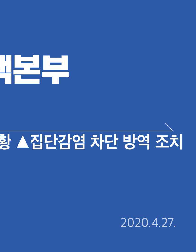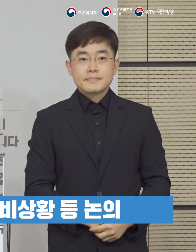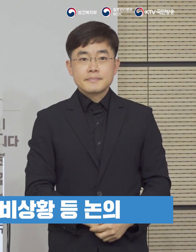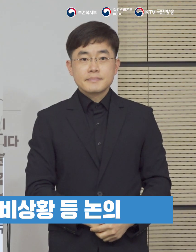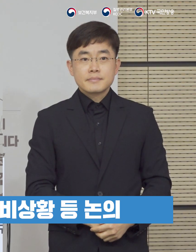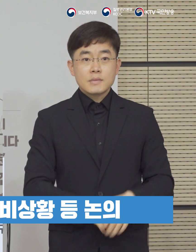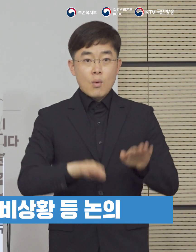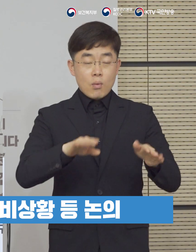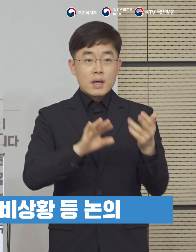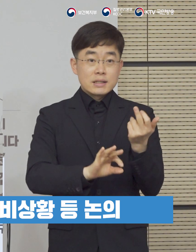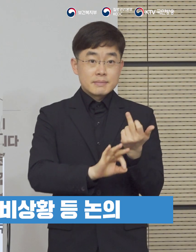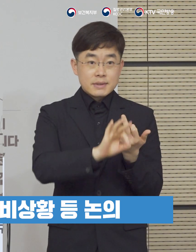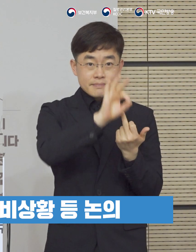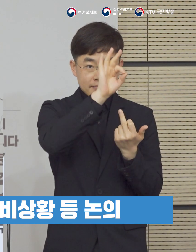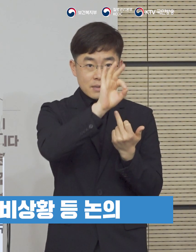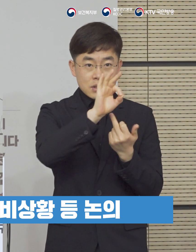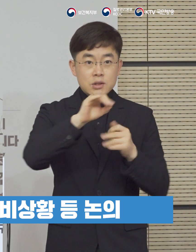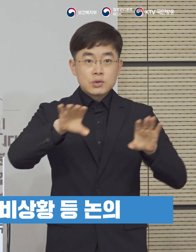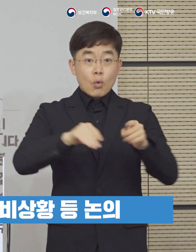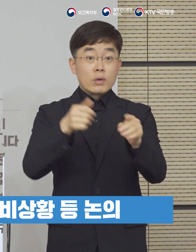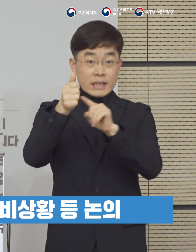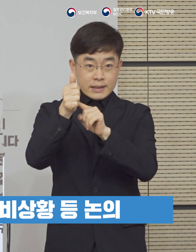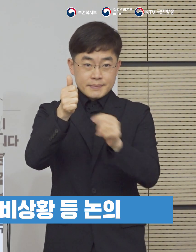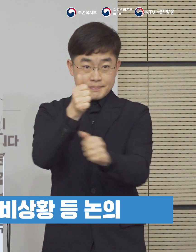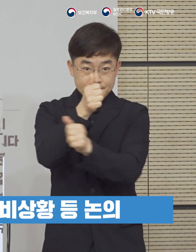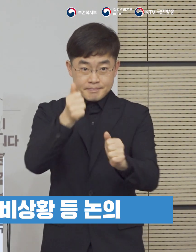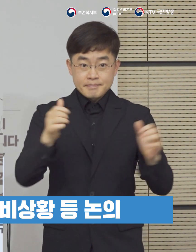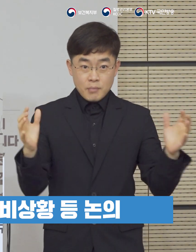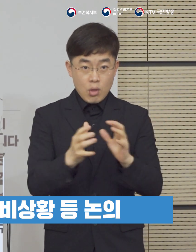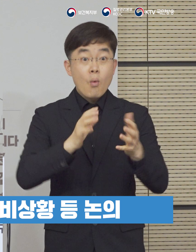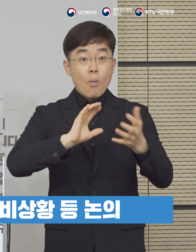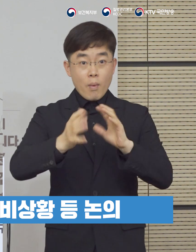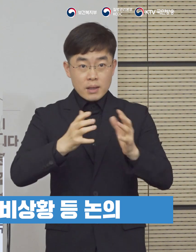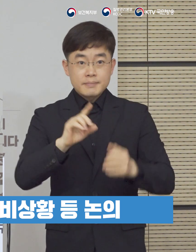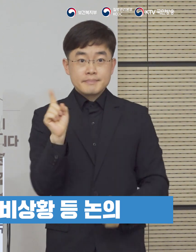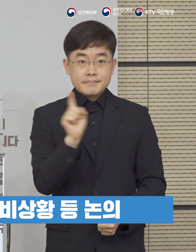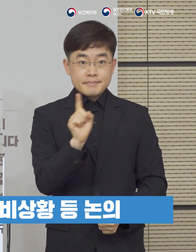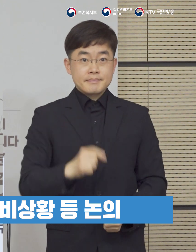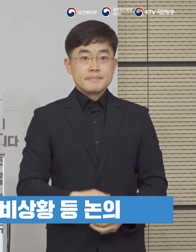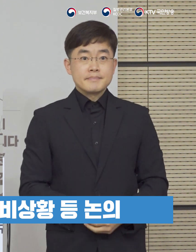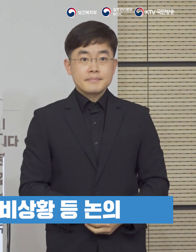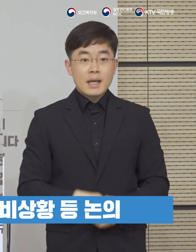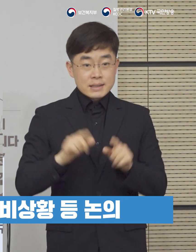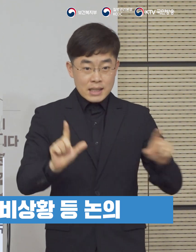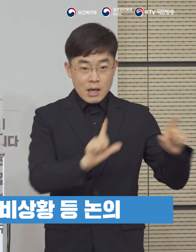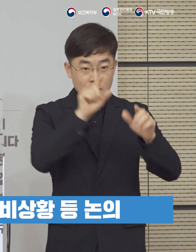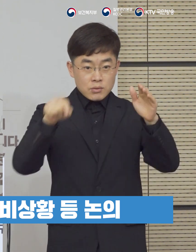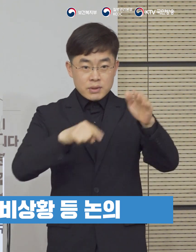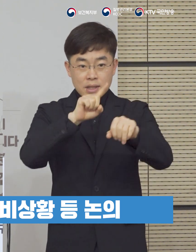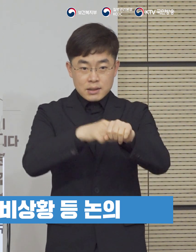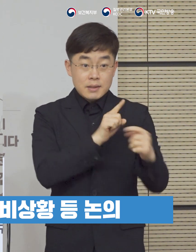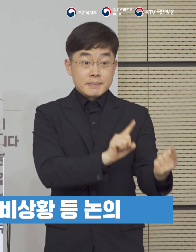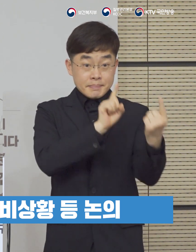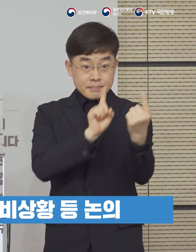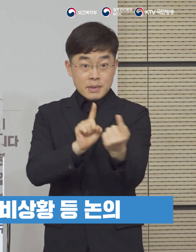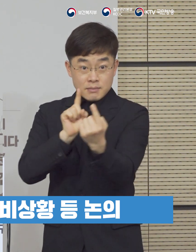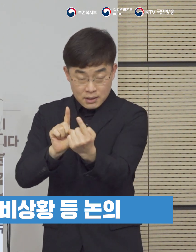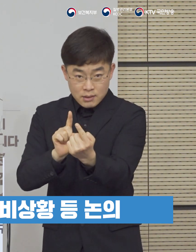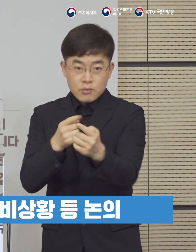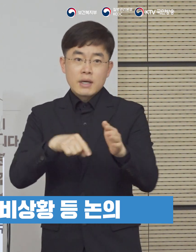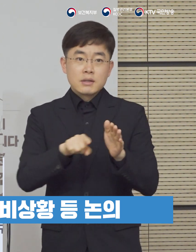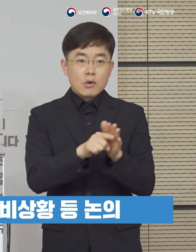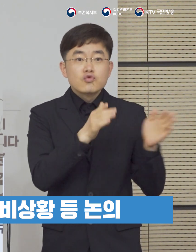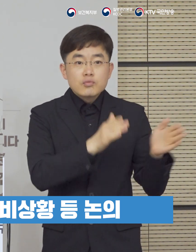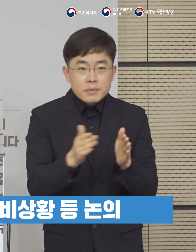오늘 아침 정세균 총리 주재로 열린 중대본회의에서는 생활 속 거리 두기의 이행